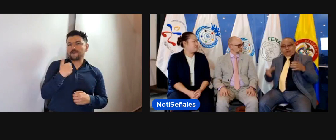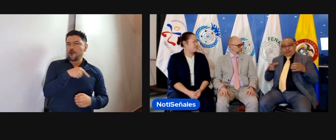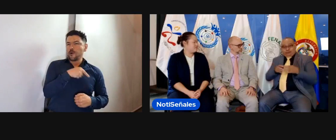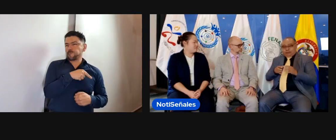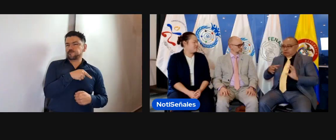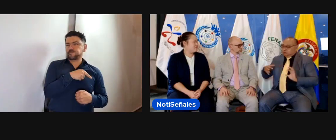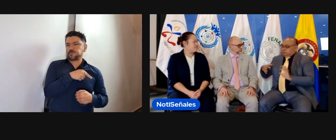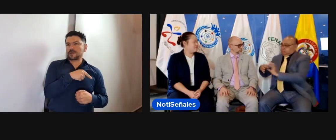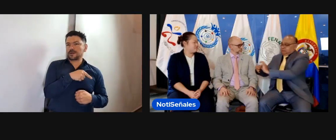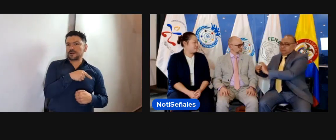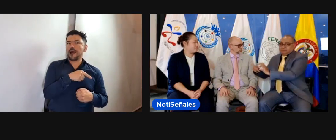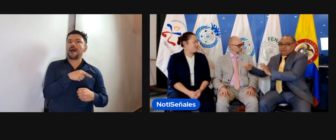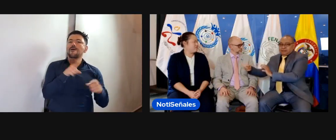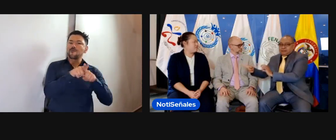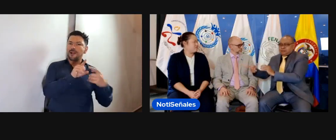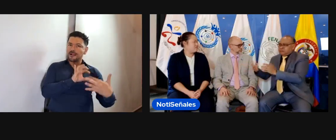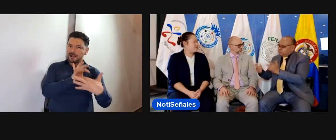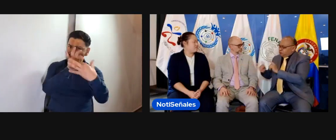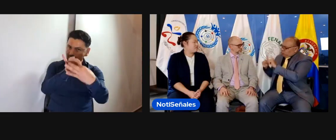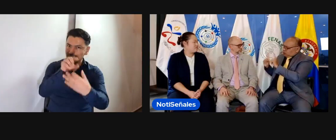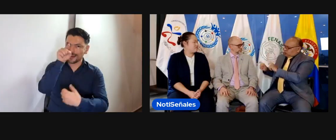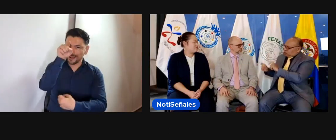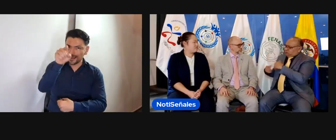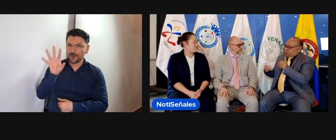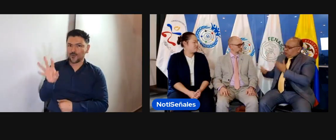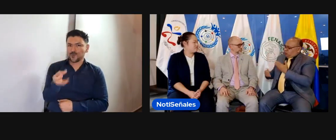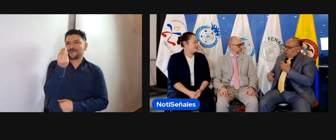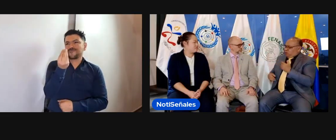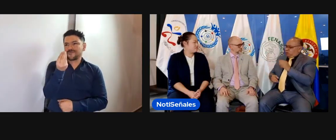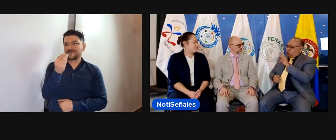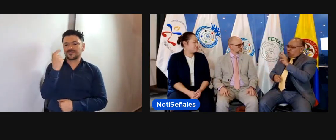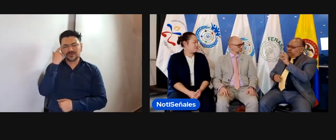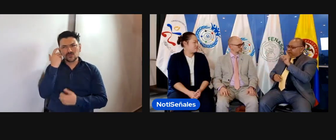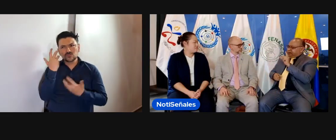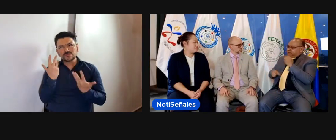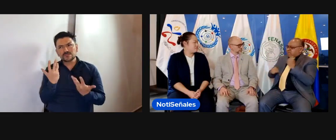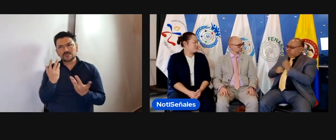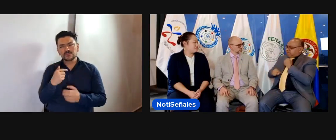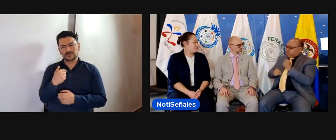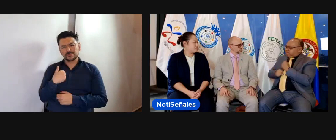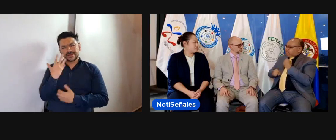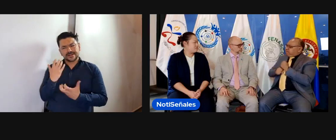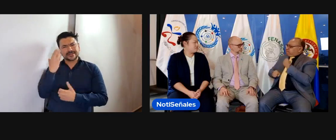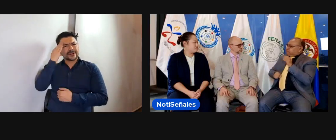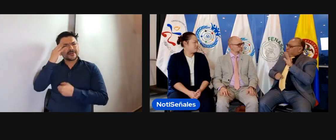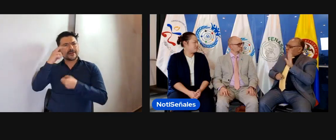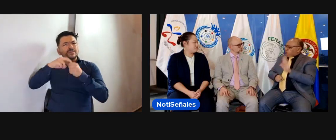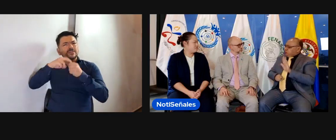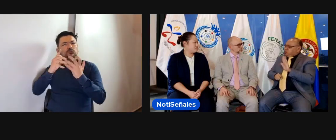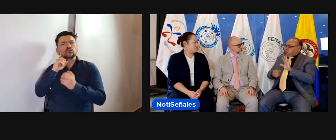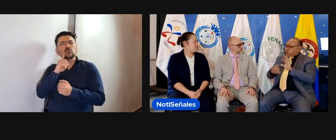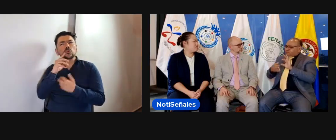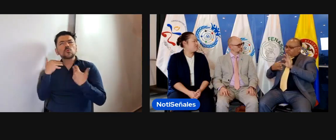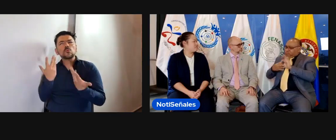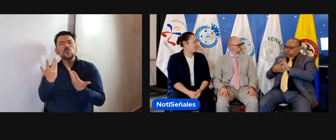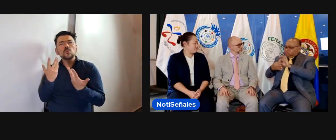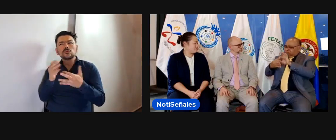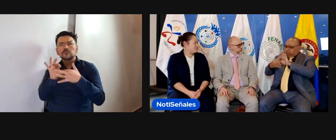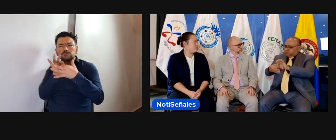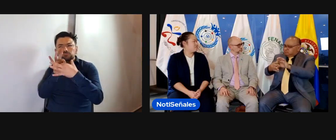Jóvenes de FENASCOL también trabaja de la mano con la sección de jóvenes de la WFD. Pero yo quiero preguntarles, ¿cómo